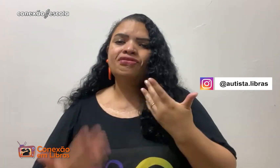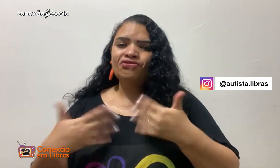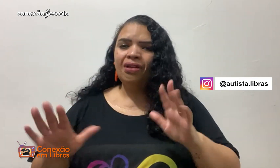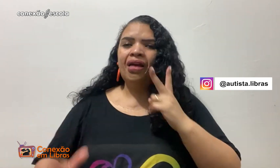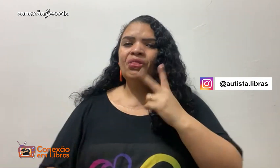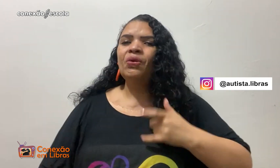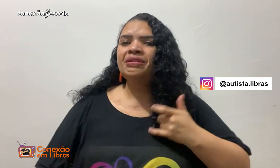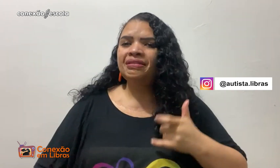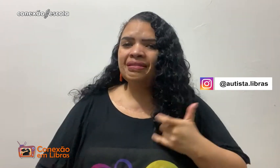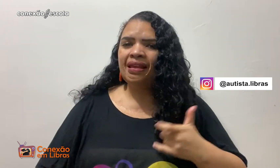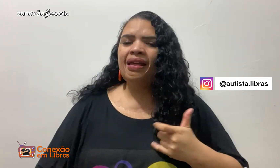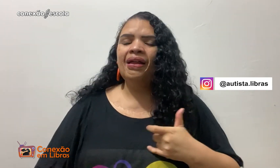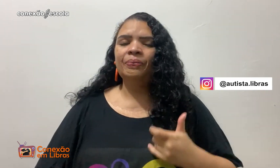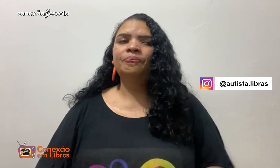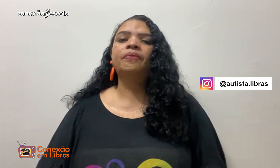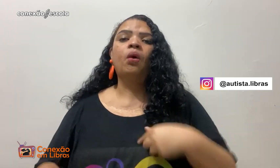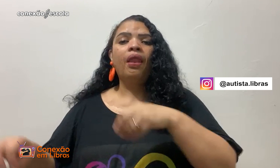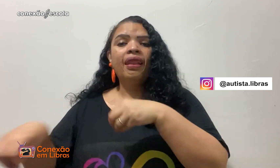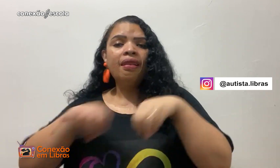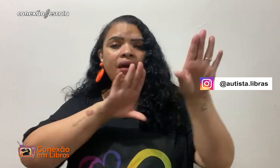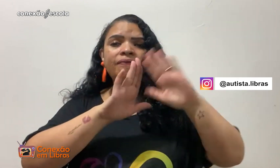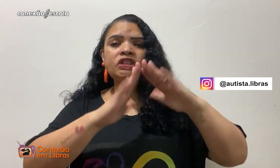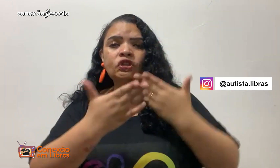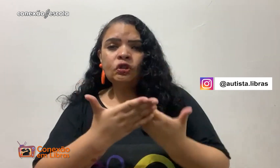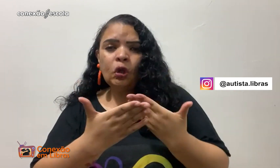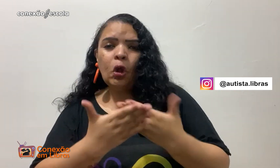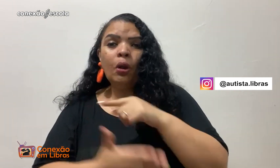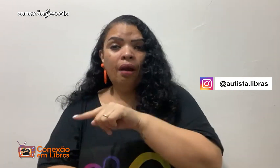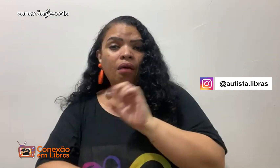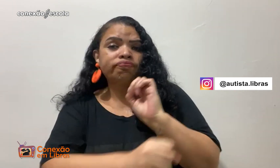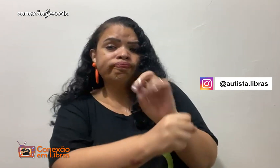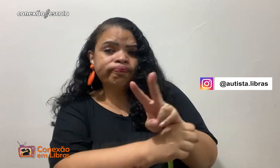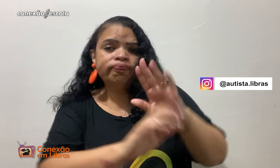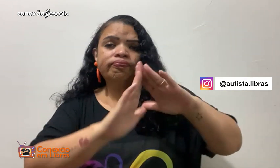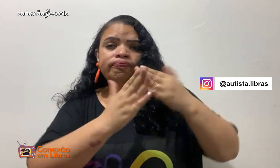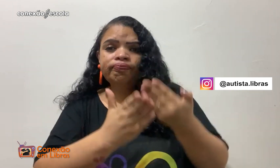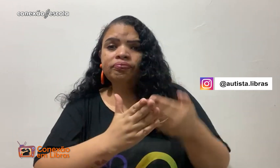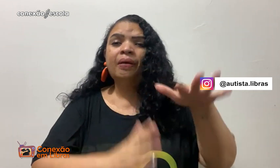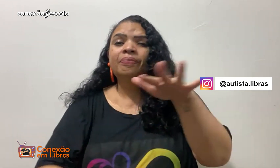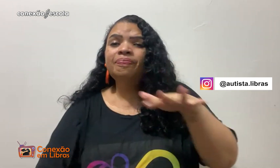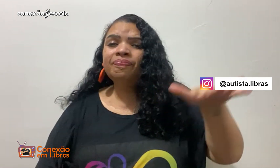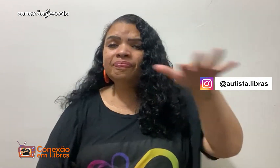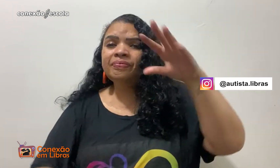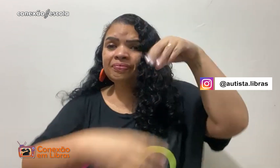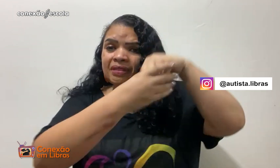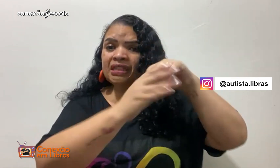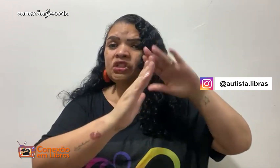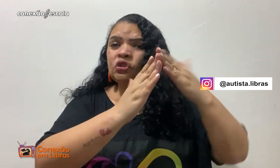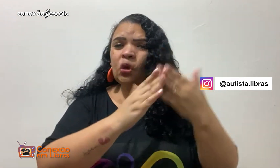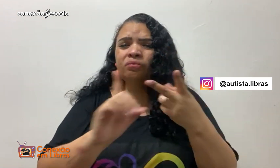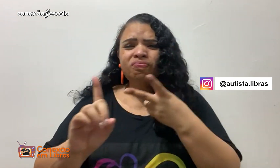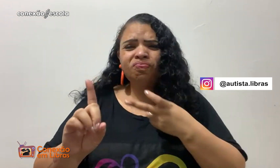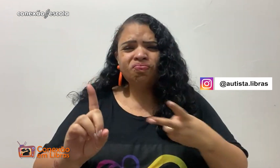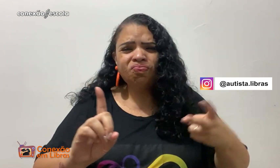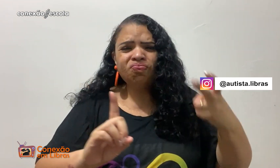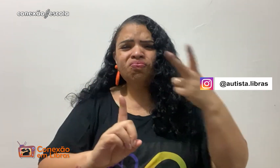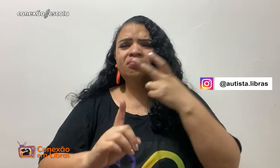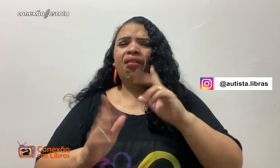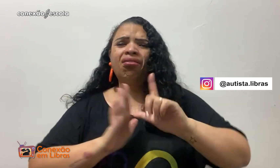ela não verbaliza, já com dois anos ainda. E eu levei ela para a escola e lá na educação, na escola, as pessoas